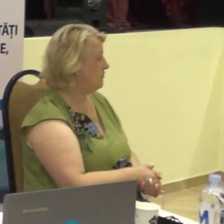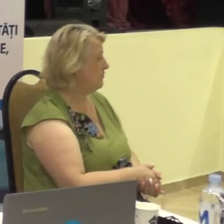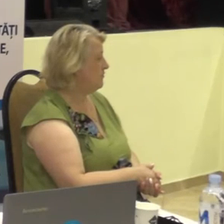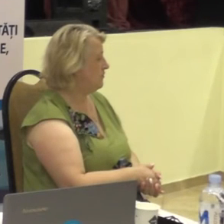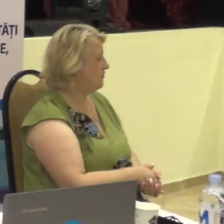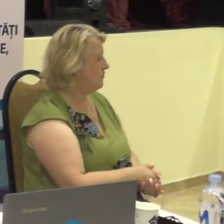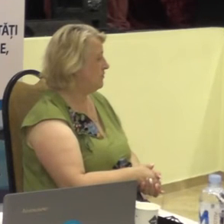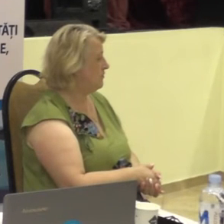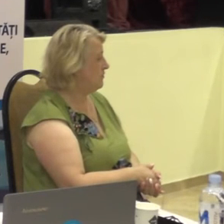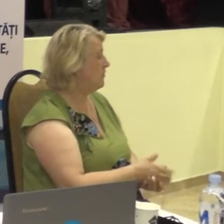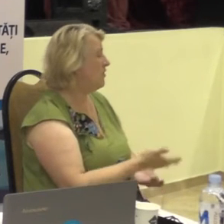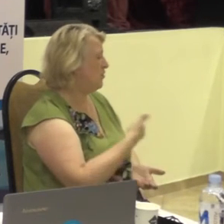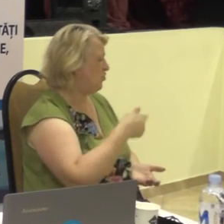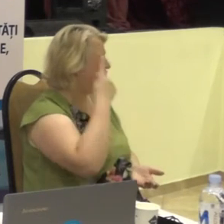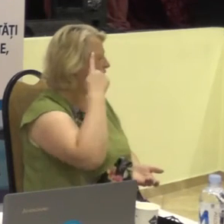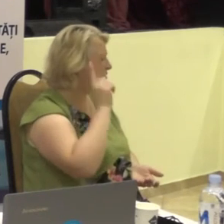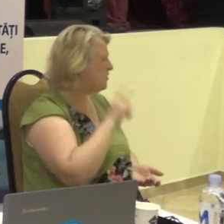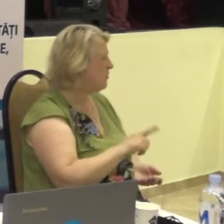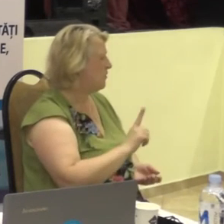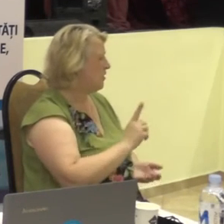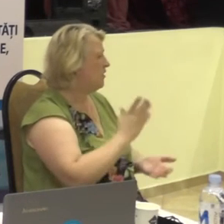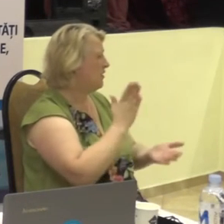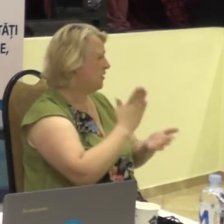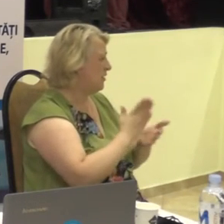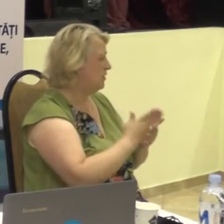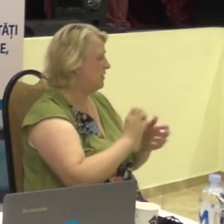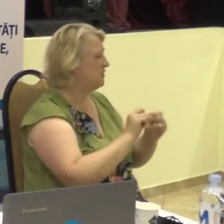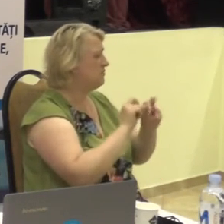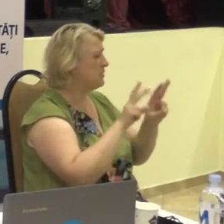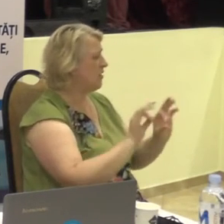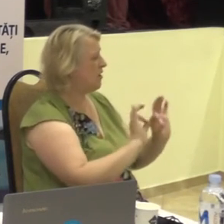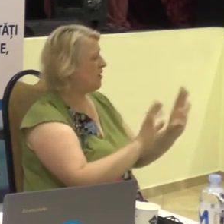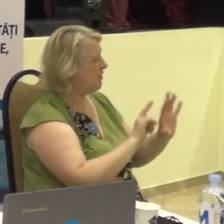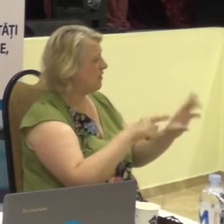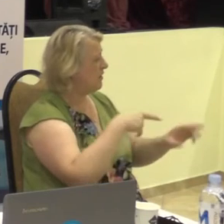Da, noi știm că este ghidul aligătorilor,